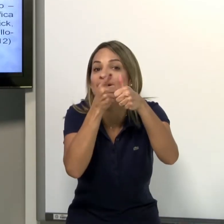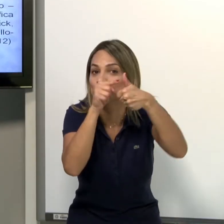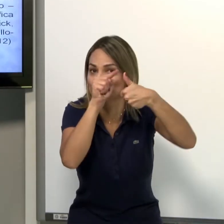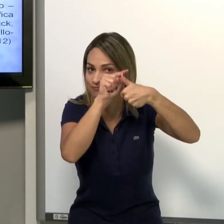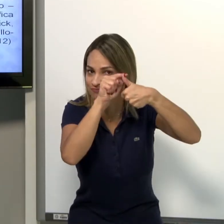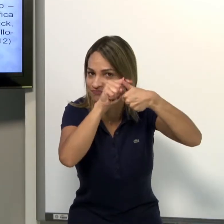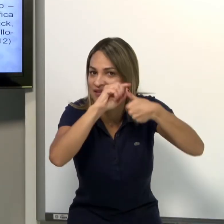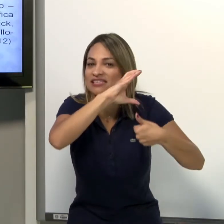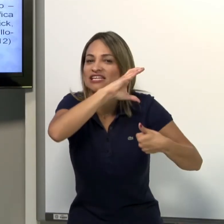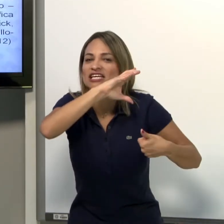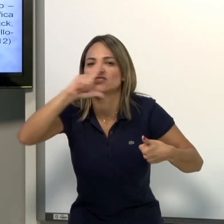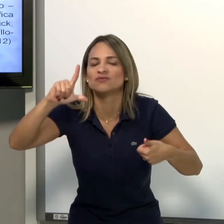O primeiro.